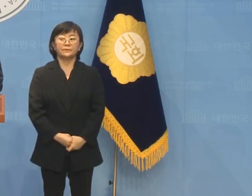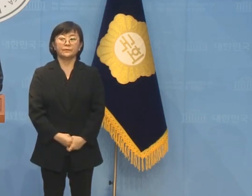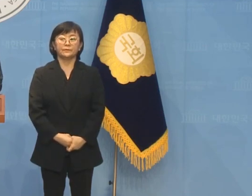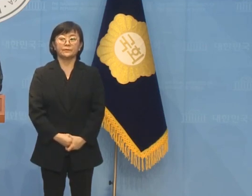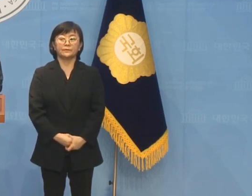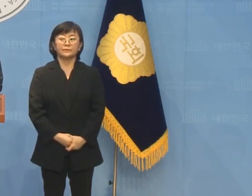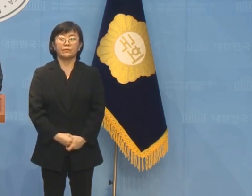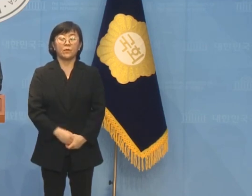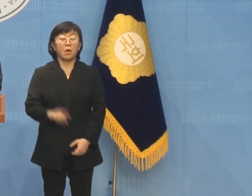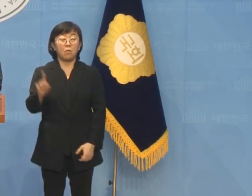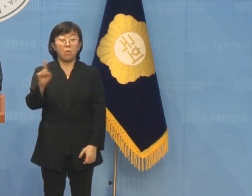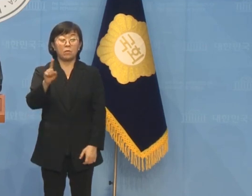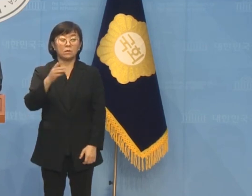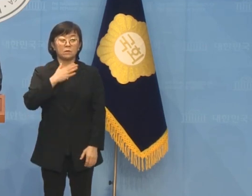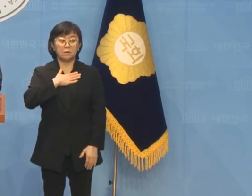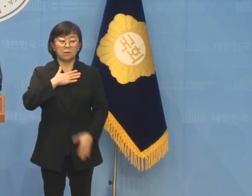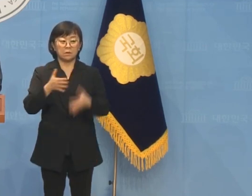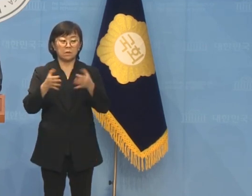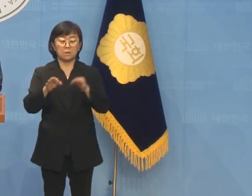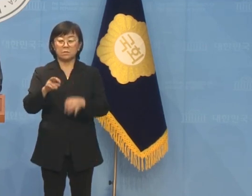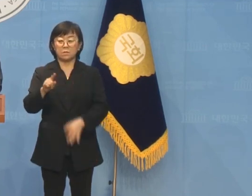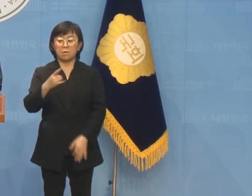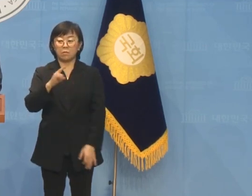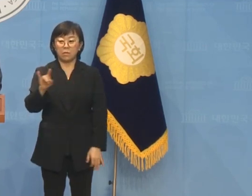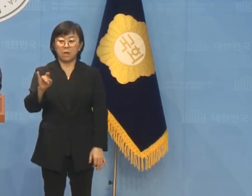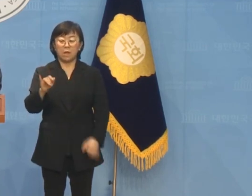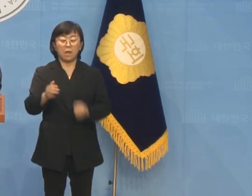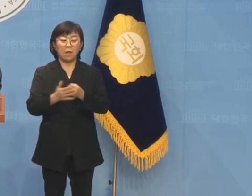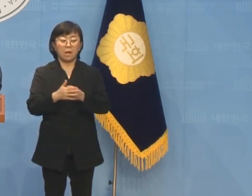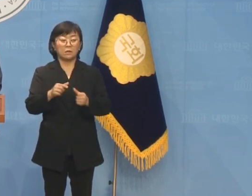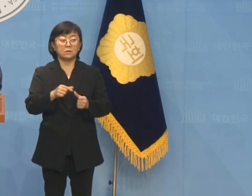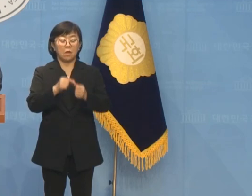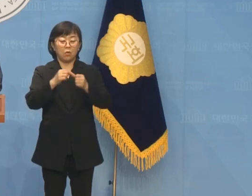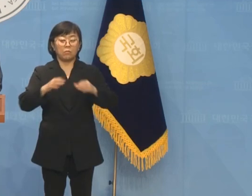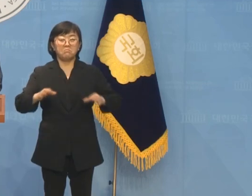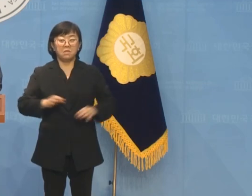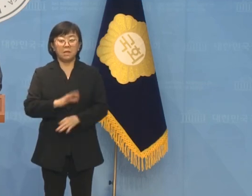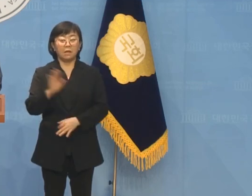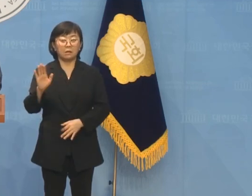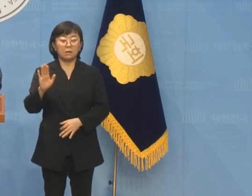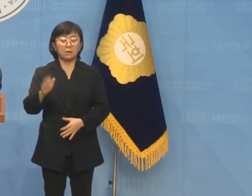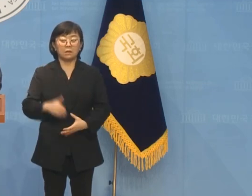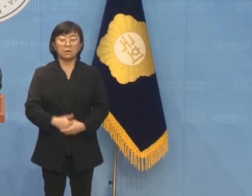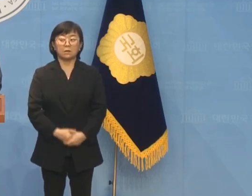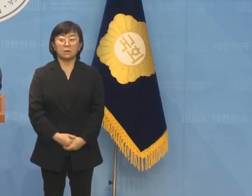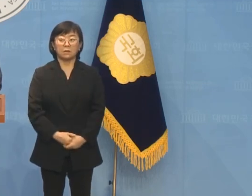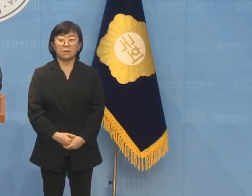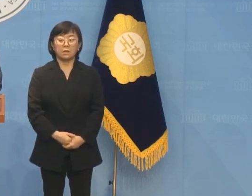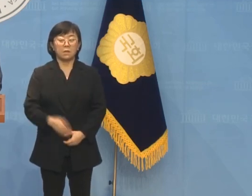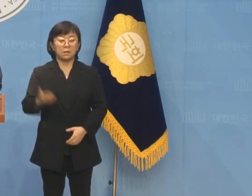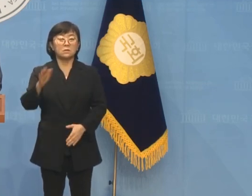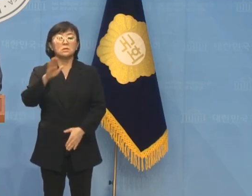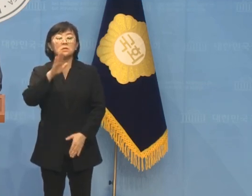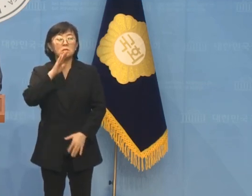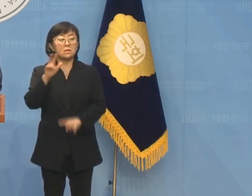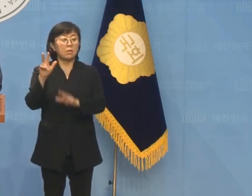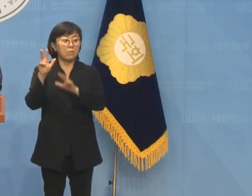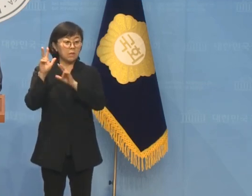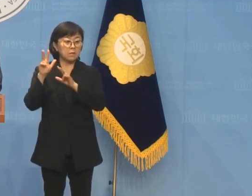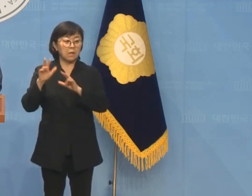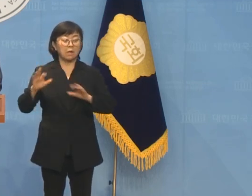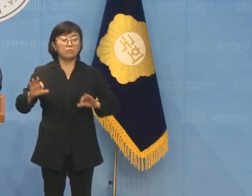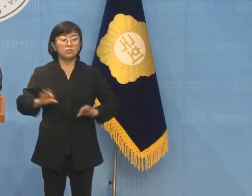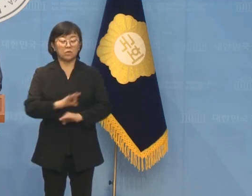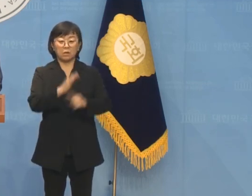무엇보다 저 김성태는 최용 비리범이 아닙니다. 하늘에 맹세코 부정한